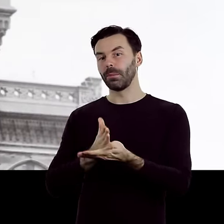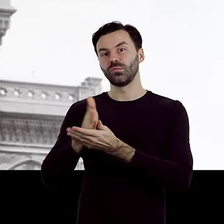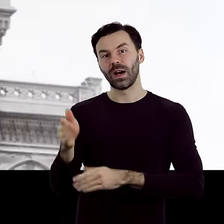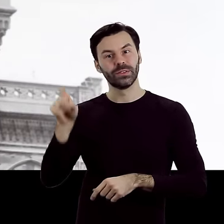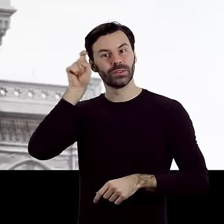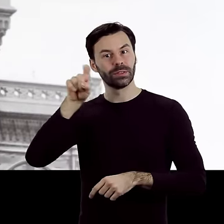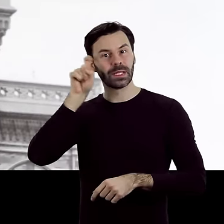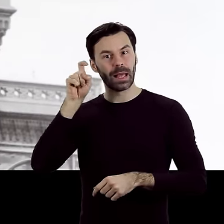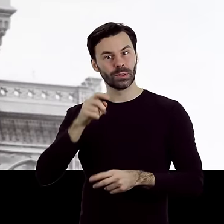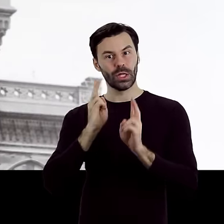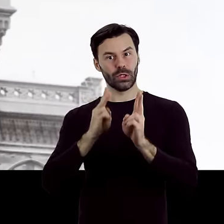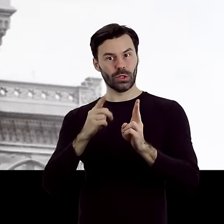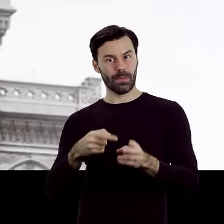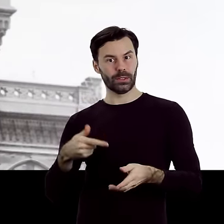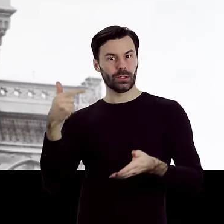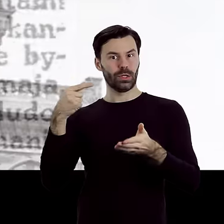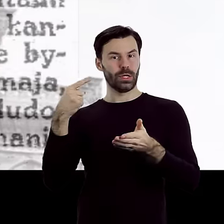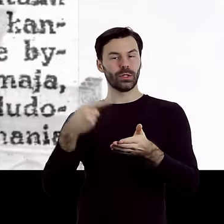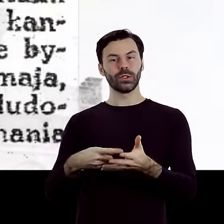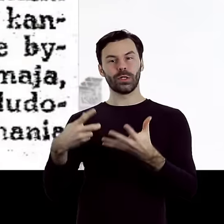roku, zniszczona przez Niemców.